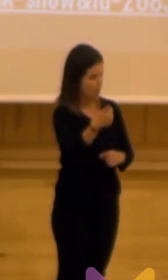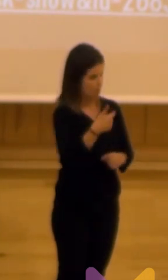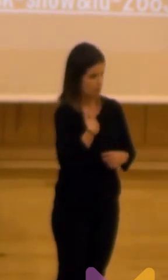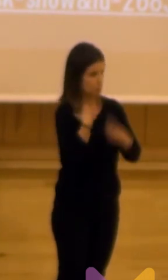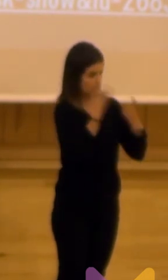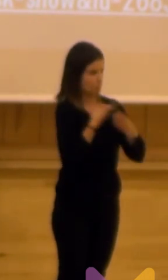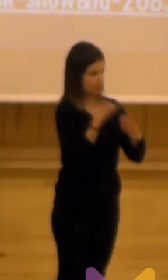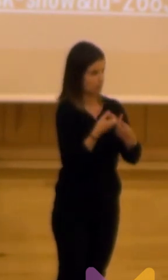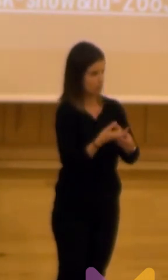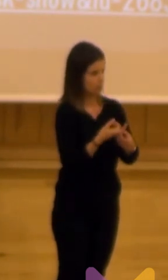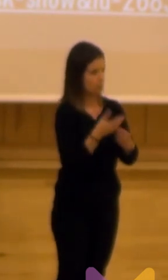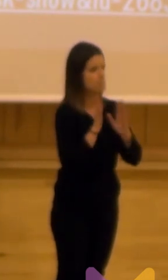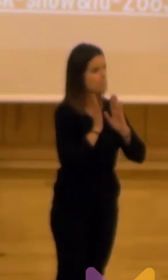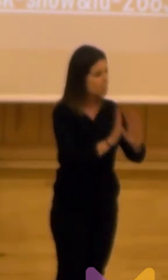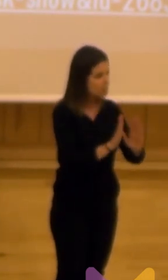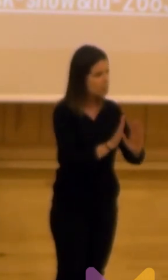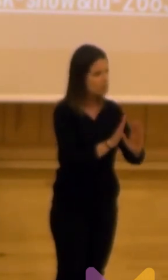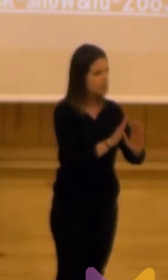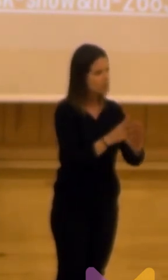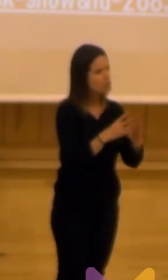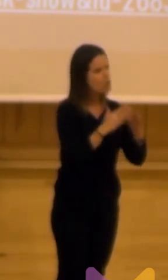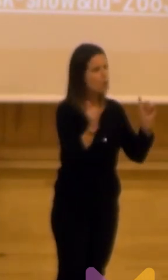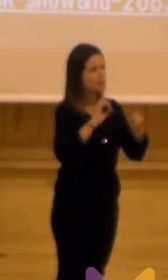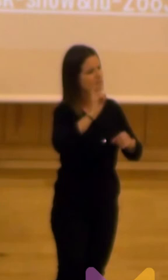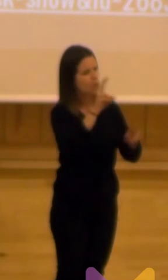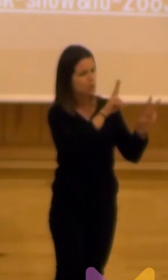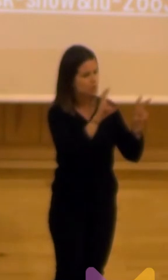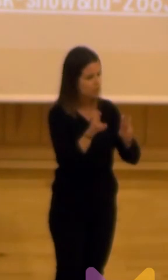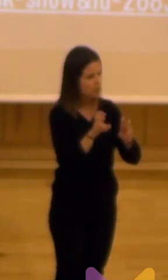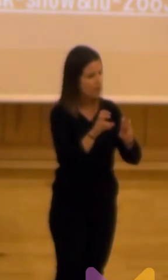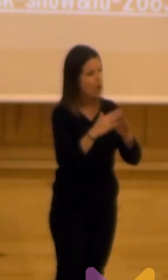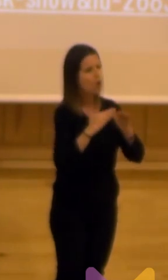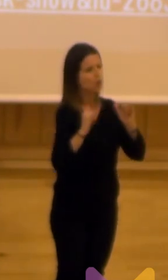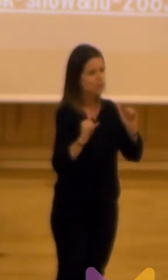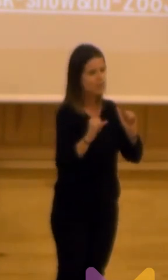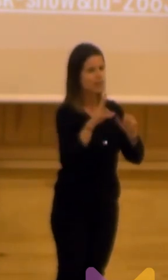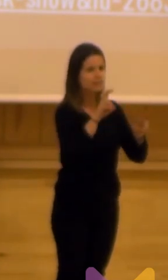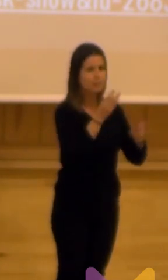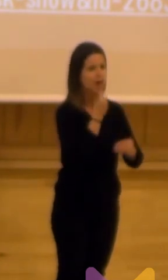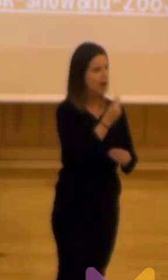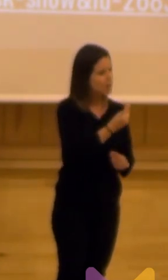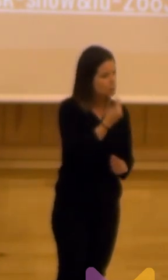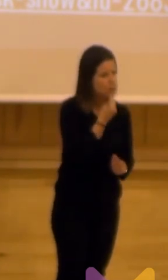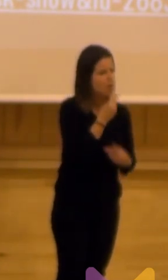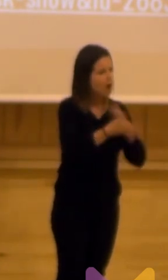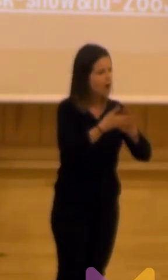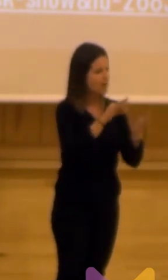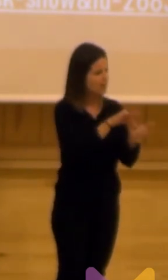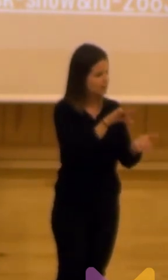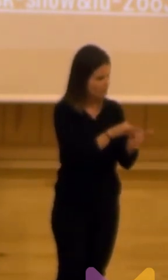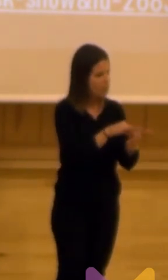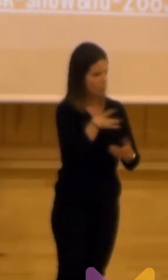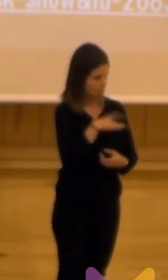eso es que estamos intentando pero es compatible con otras cuestiones es compatible hablar de alta gastronomía y hablar de las tapas